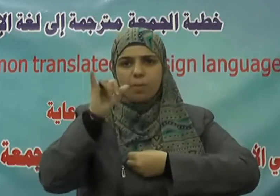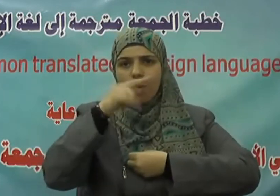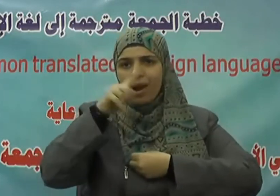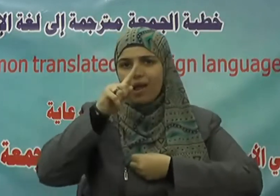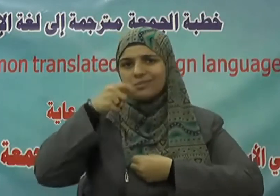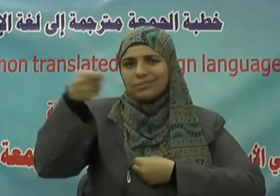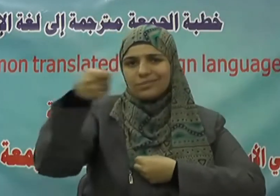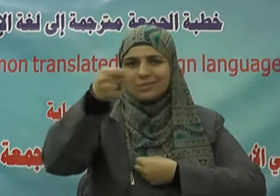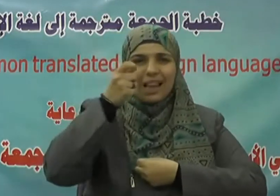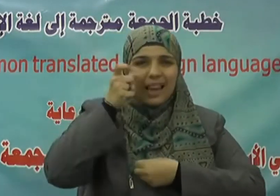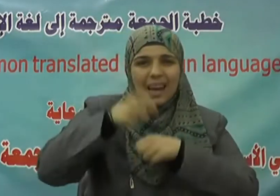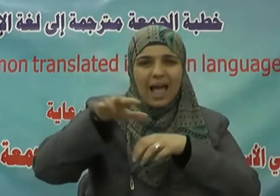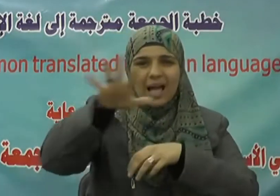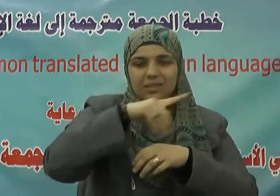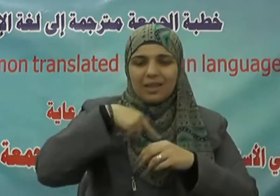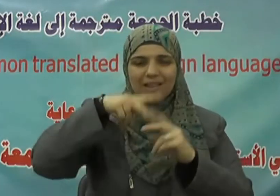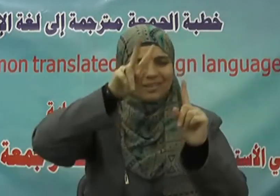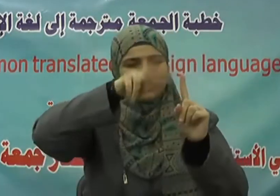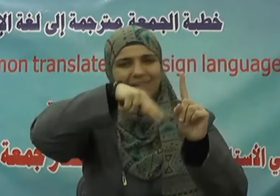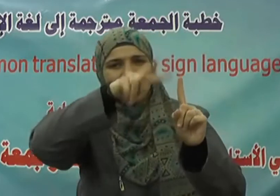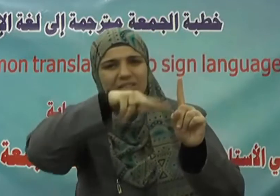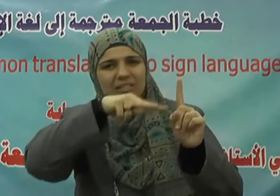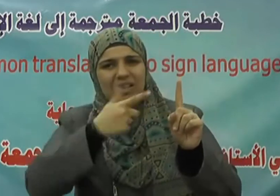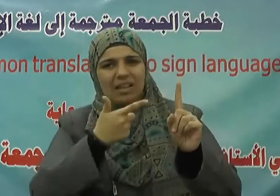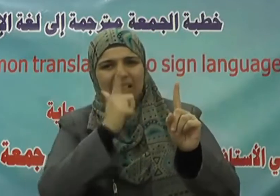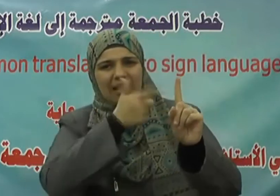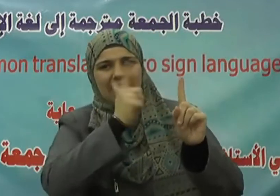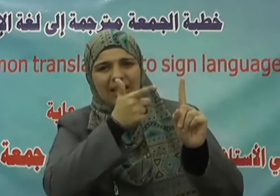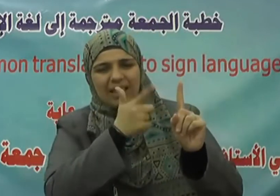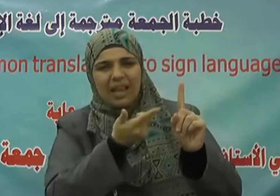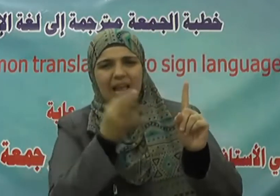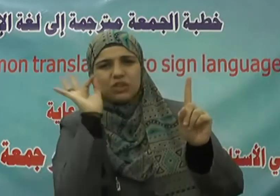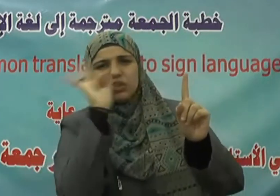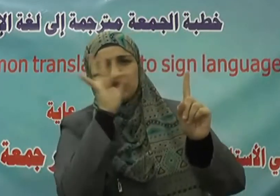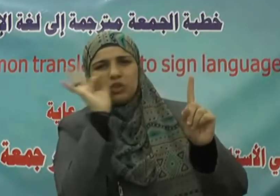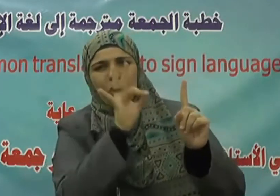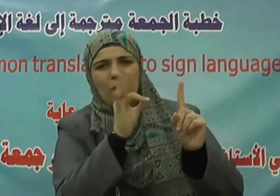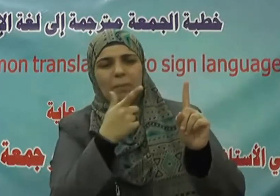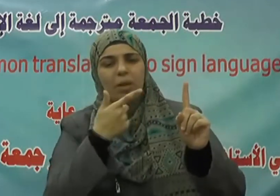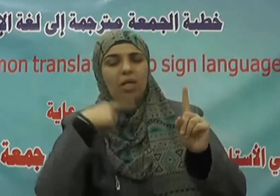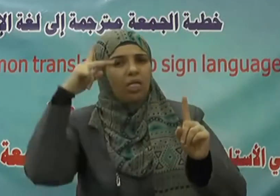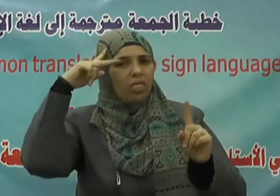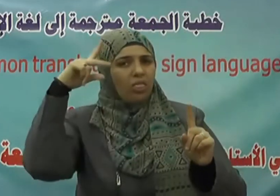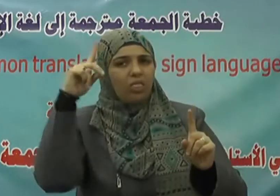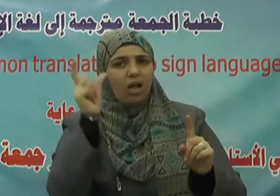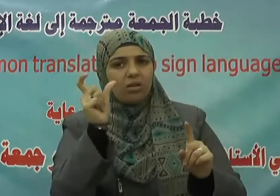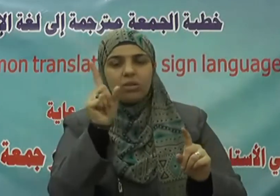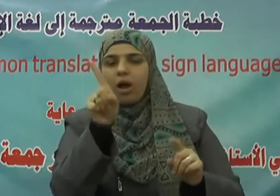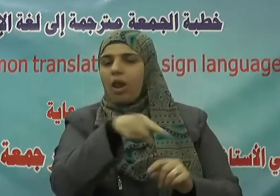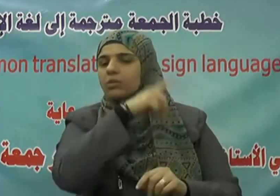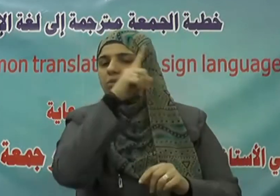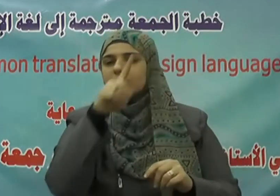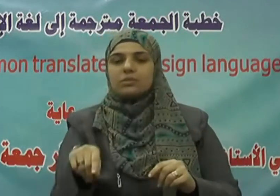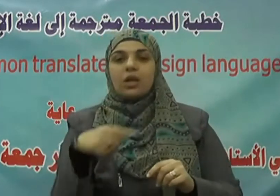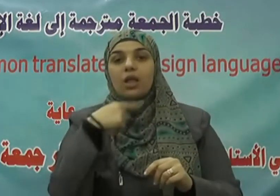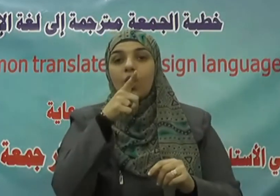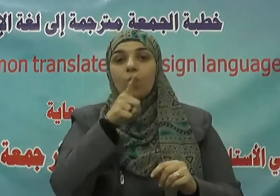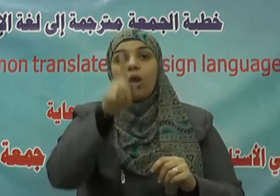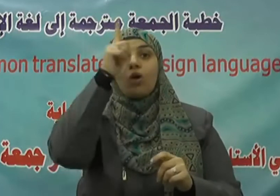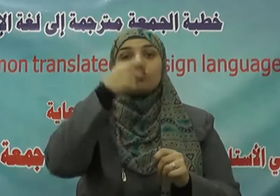كالسخرية والاستهزاء وسوء الظن حيث يقول سبحانه